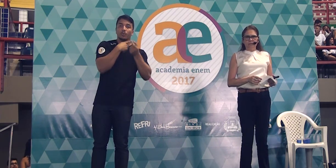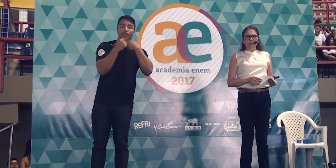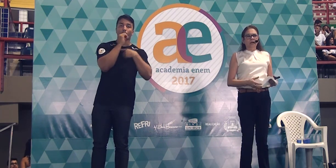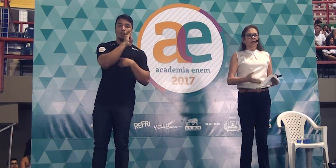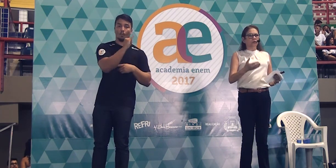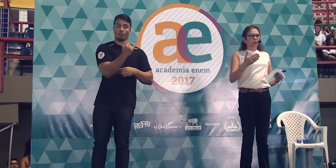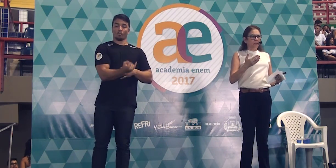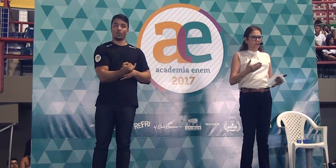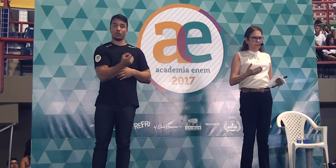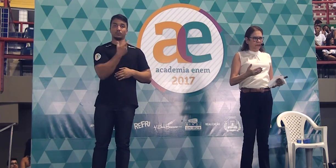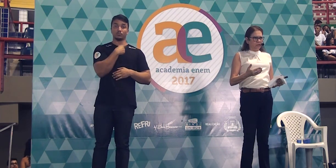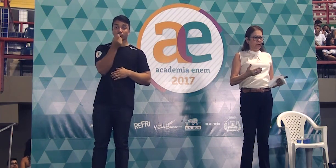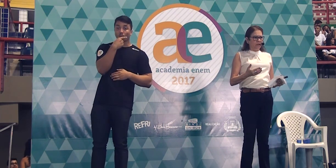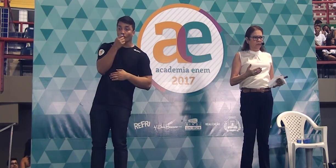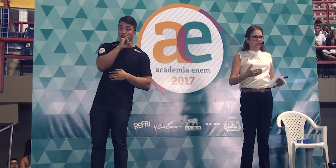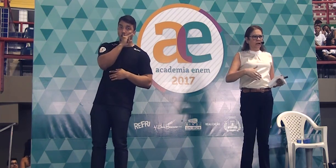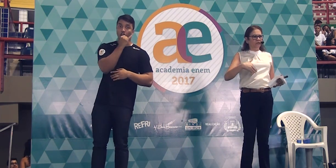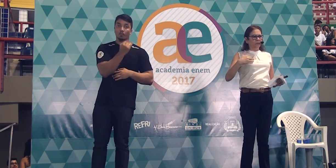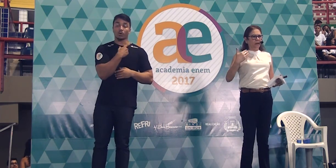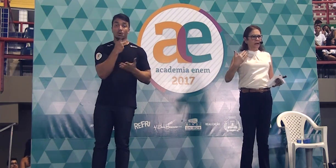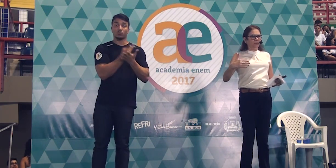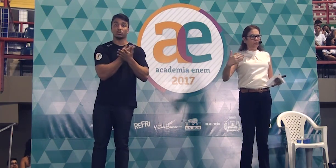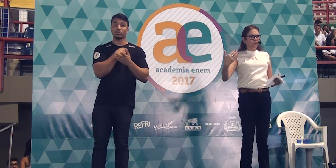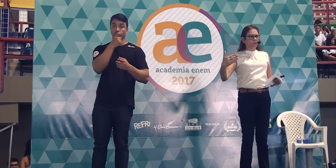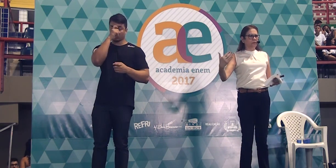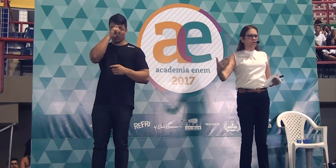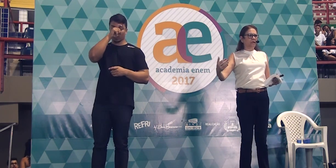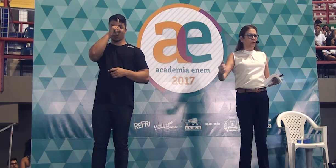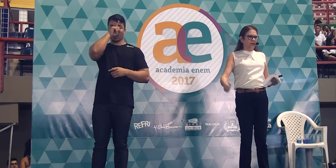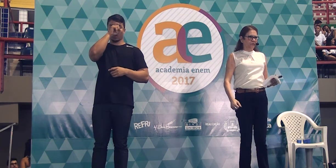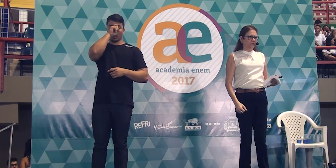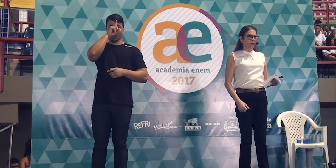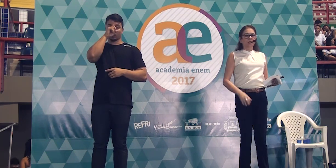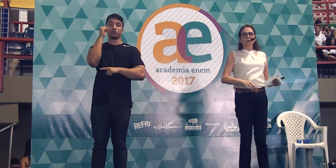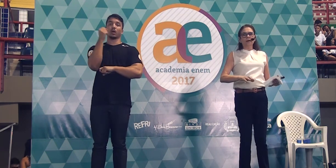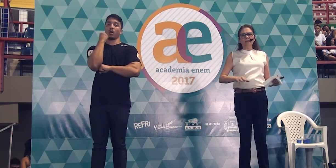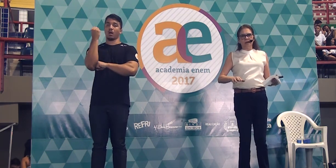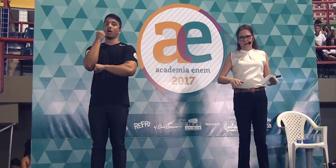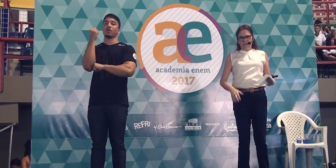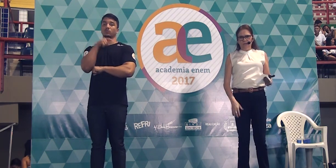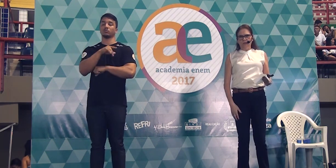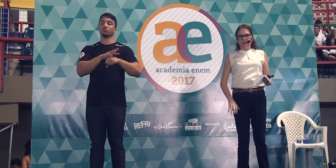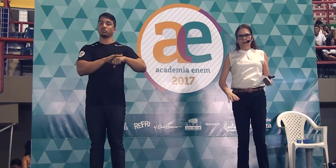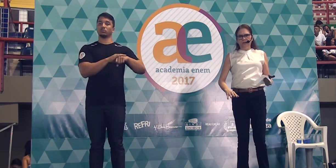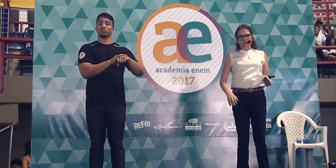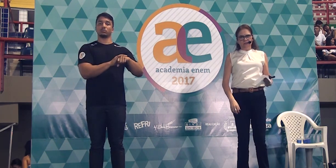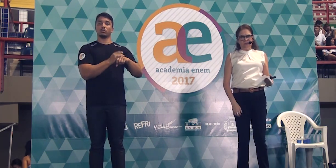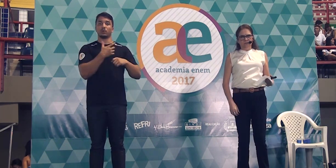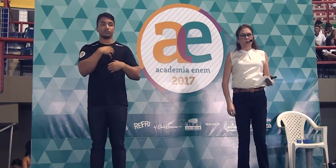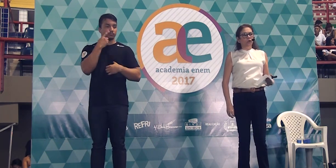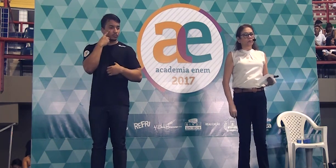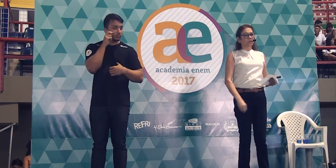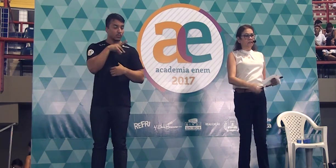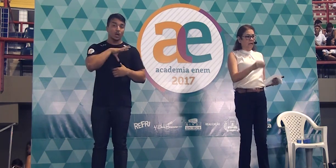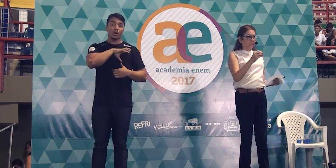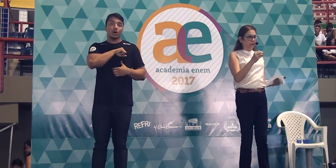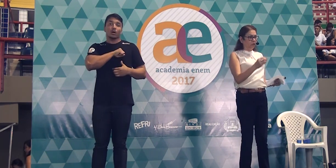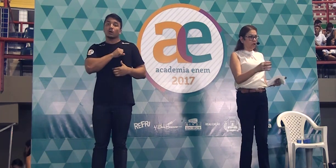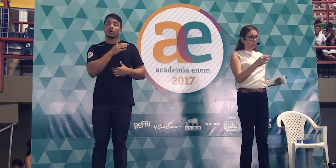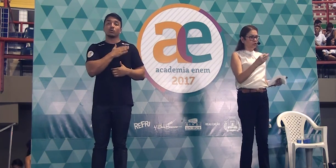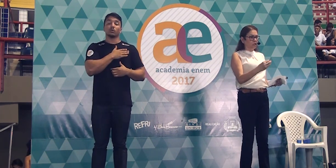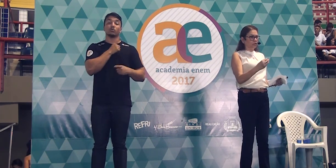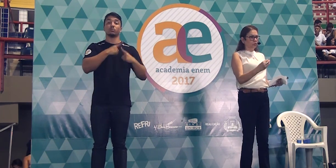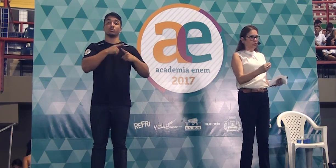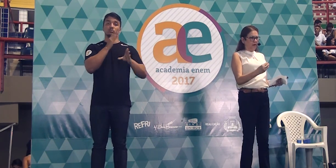emagrecer. Ela tomou esse medicamento e ela foi parar num hospital em estado grave. Eu amei quando eu li isso aí. O nome disso é